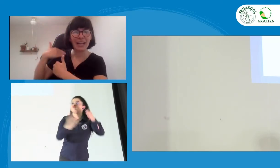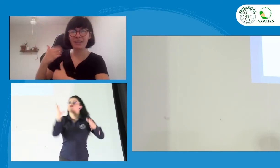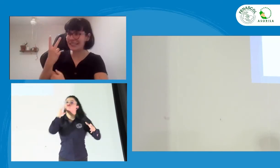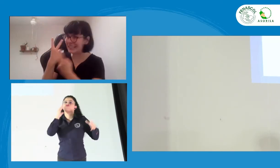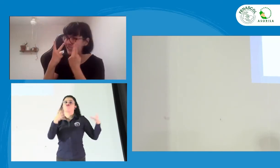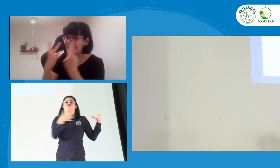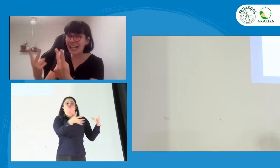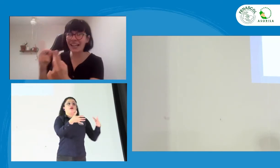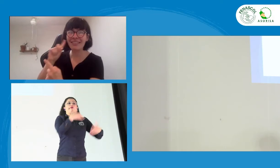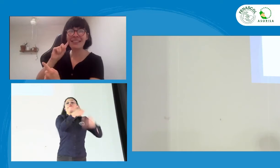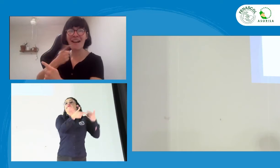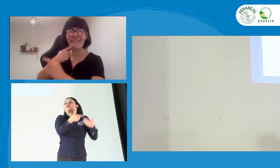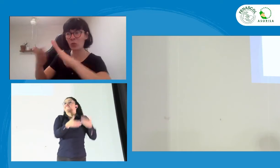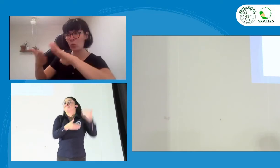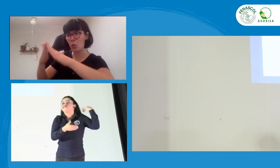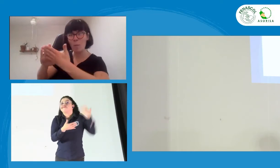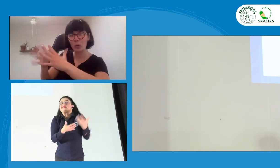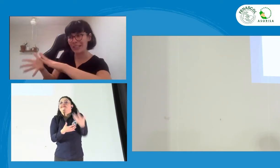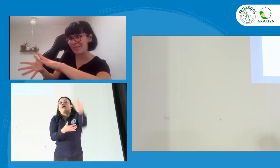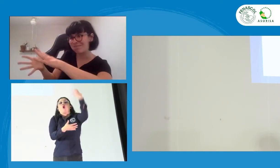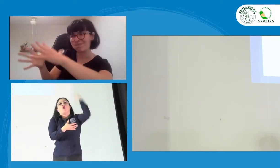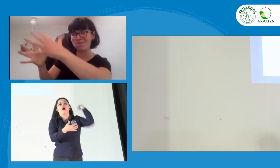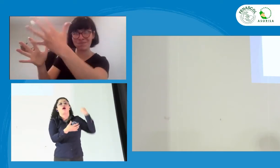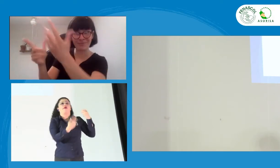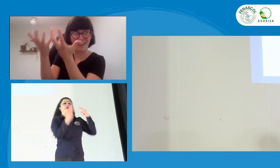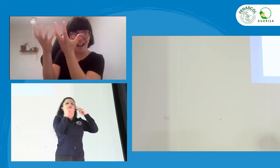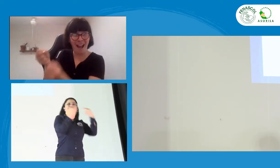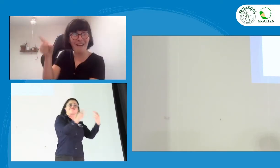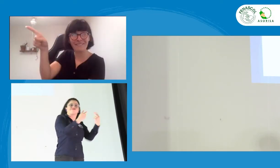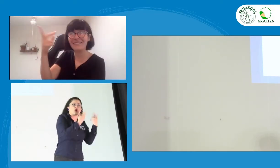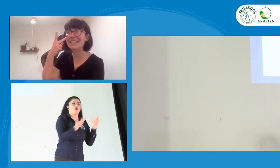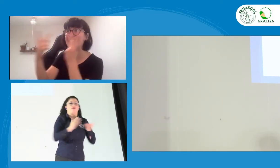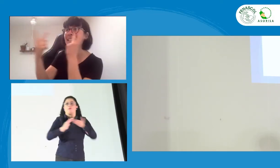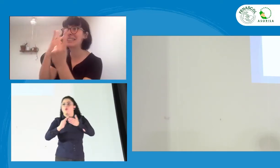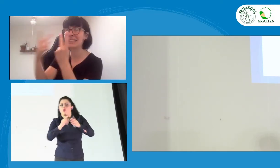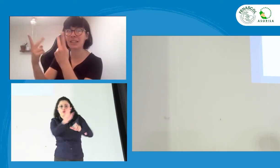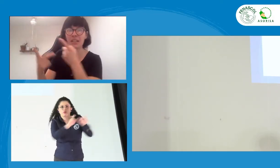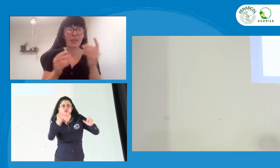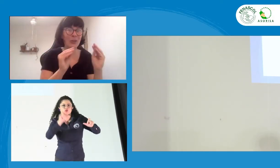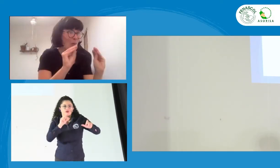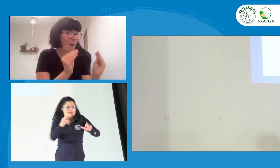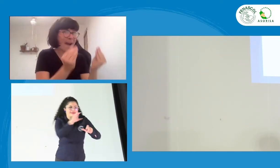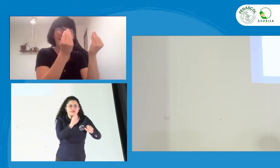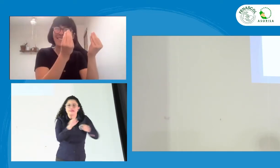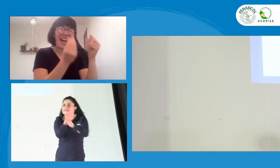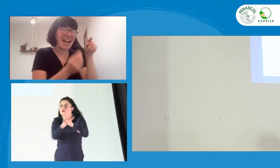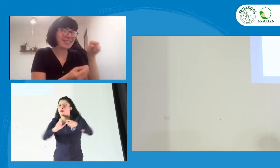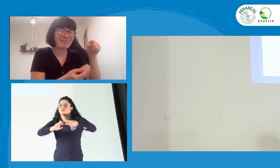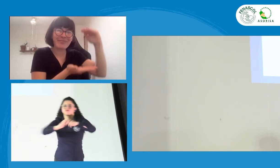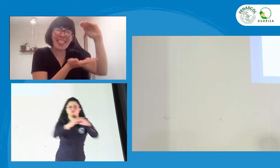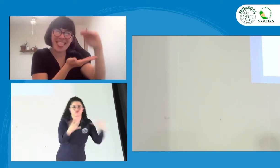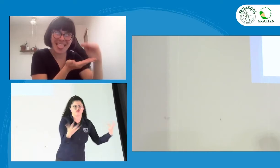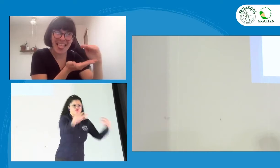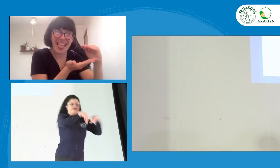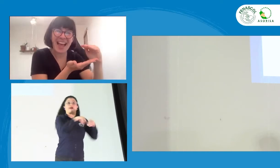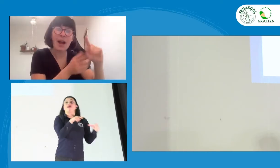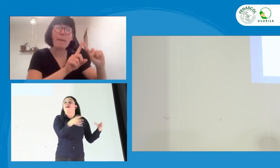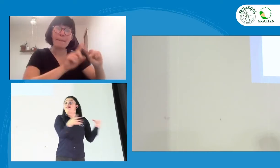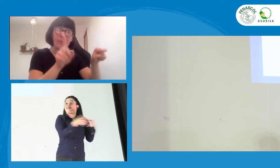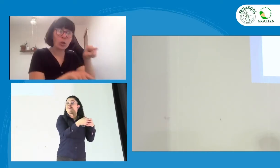experiencia. Esa experiencia que tiene la comunidad de ver la transformación, de conocer la historia,